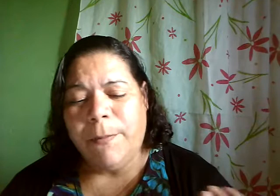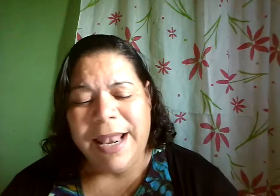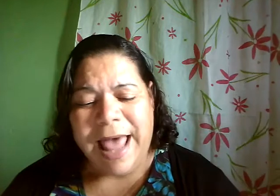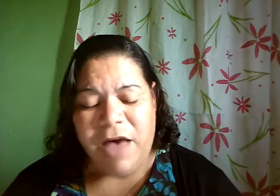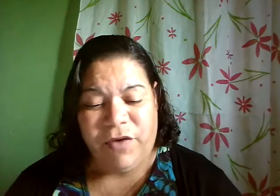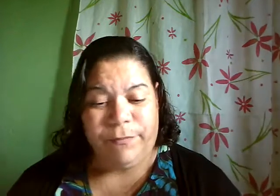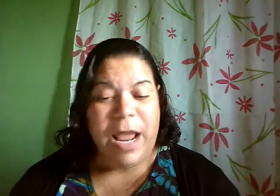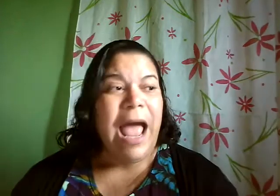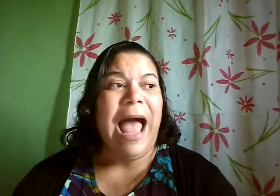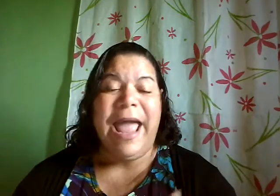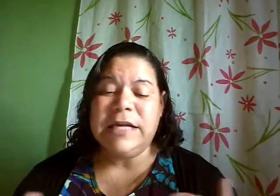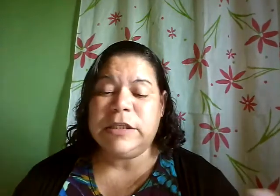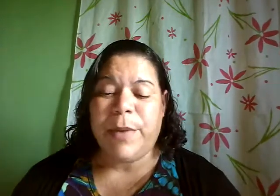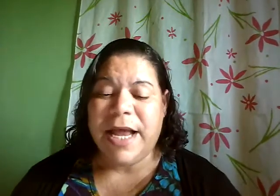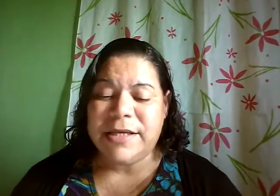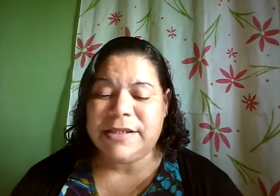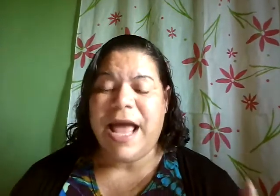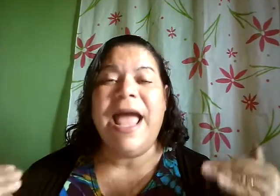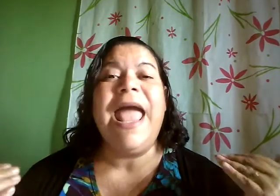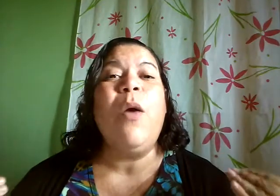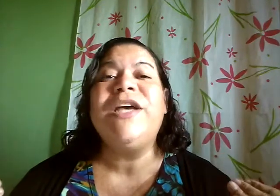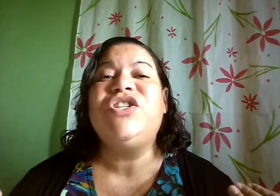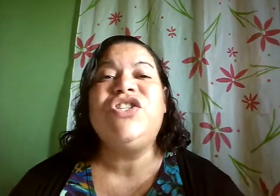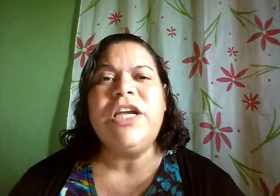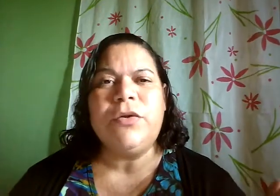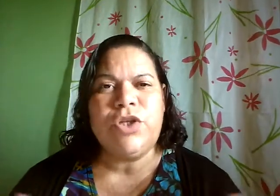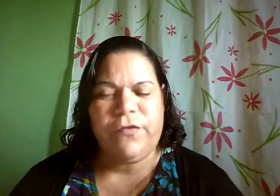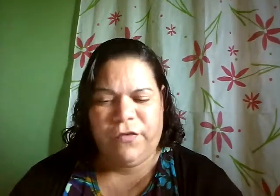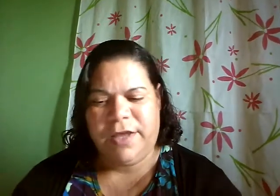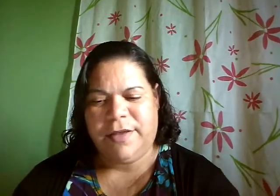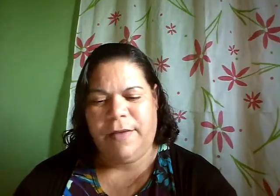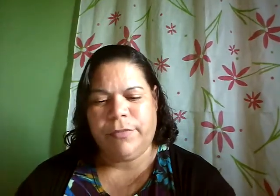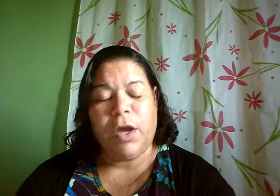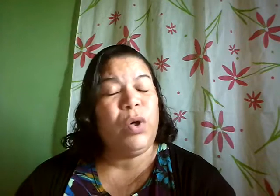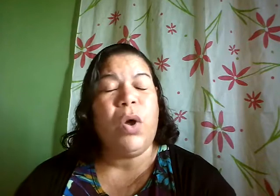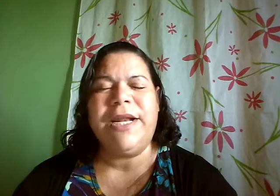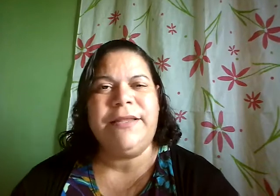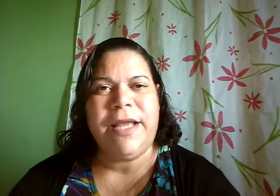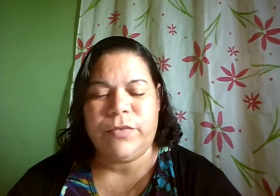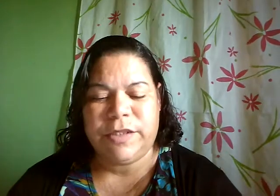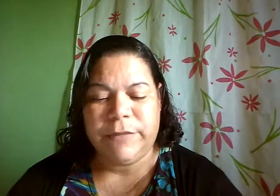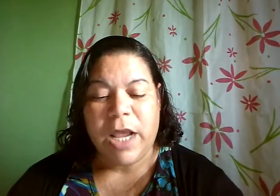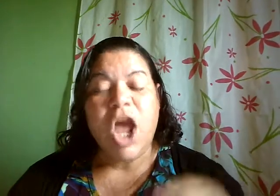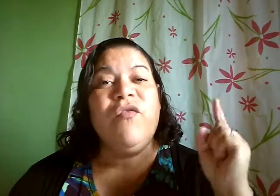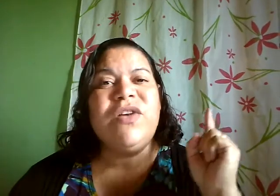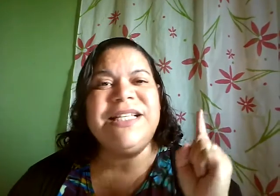palavra, a esperança é um estilo de vida. Glória a Deus! Você